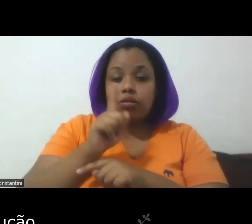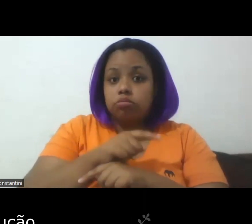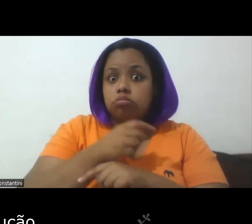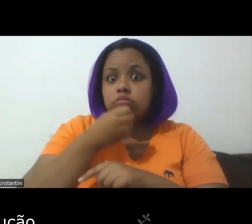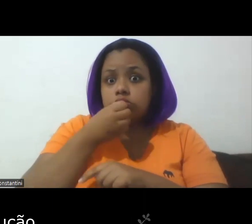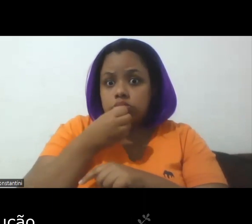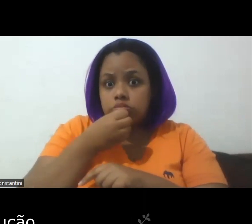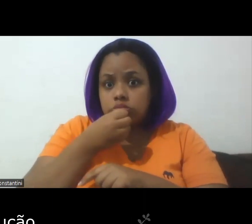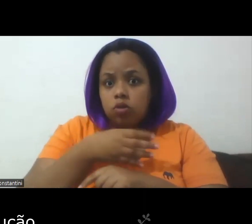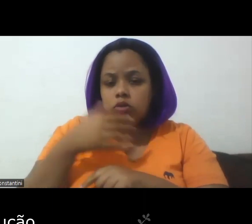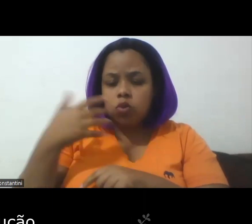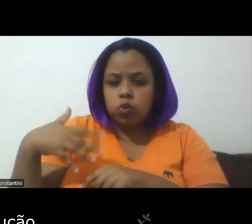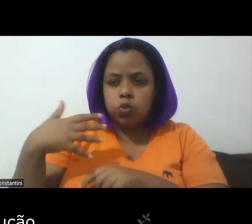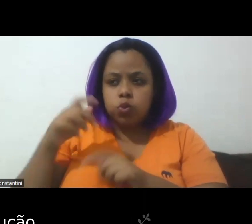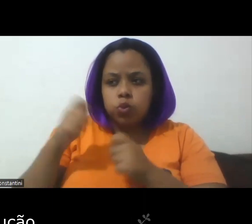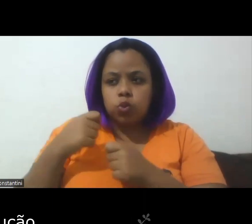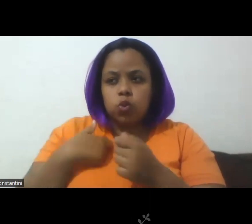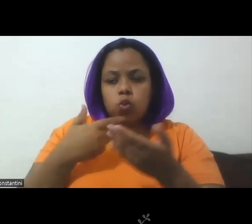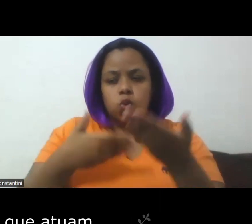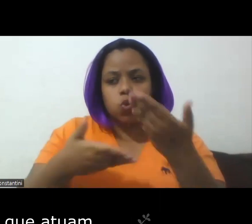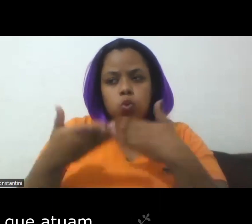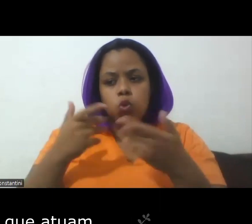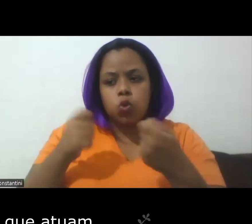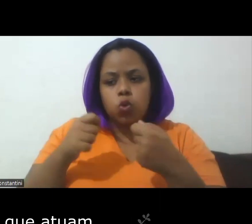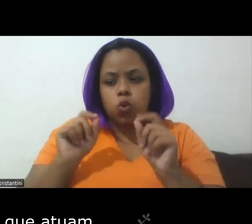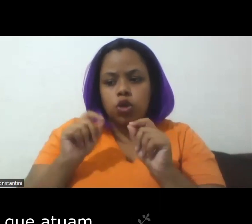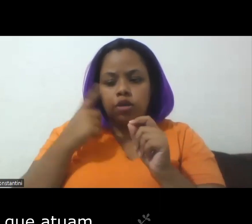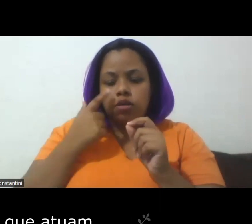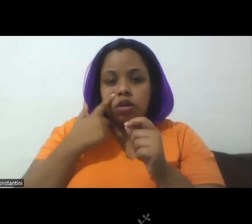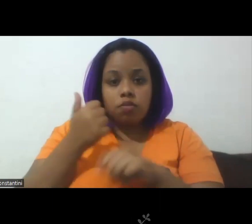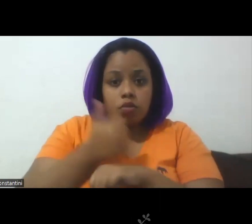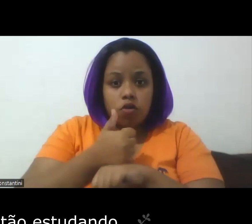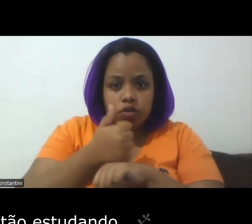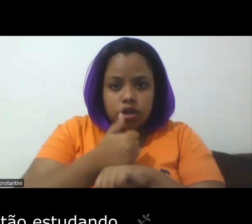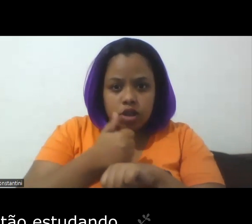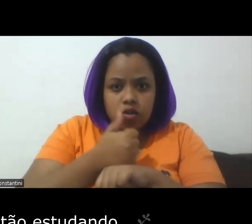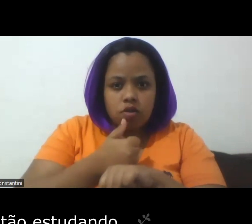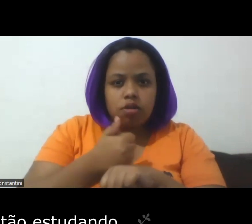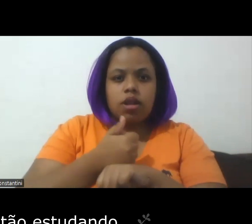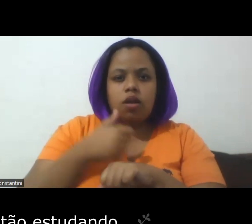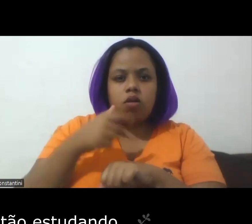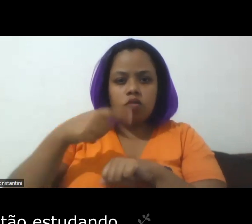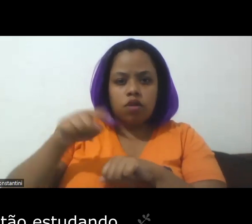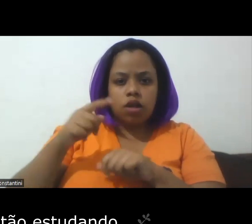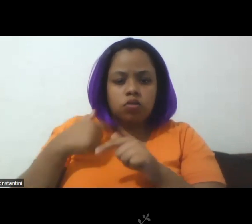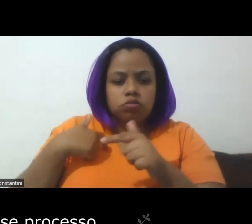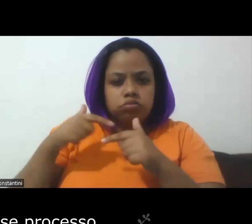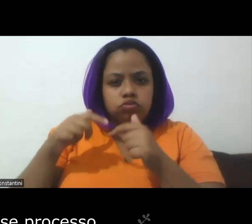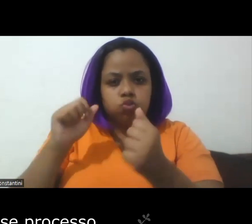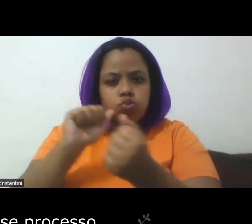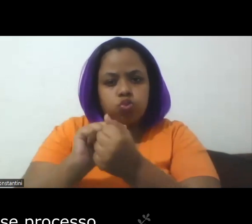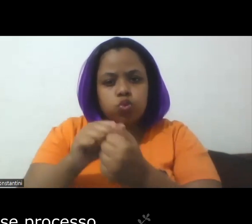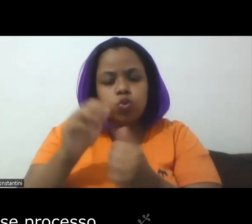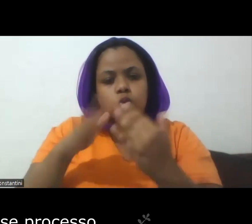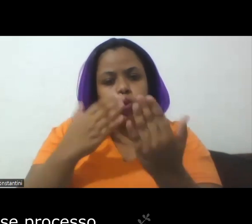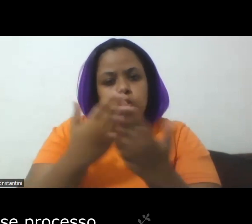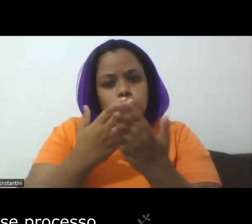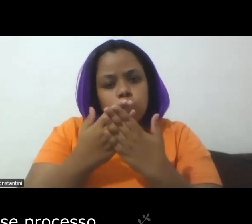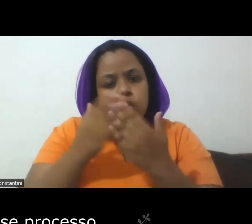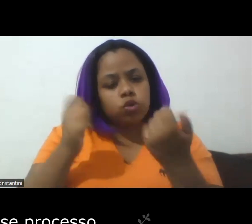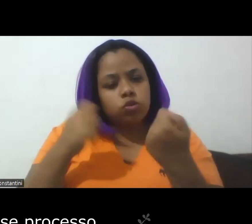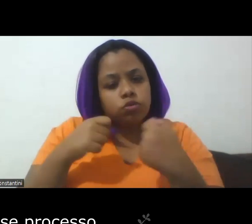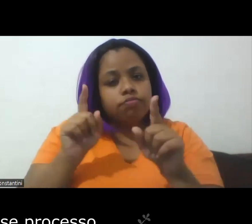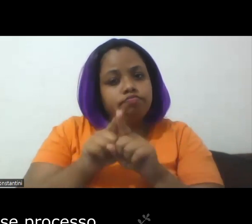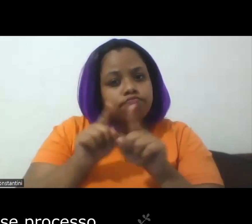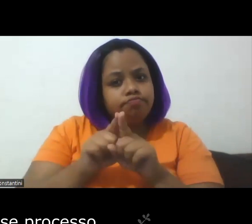né a interlocução né dos profissionais que atuam com aqueles que estão estudando né e